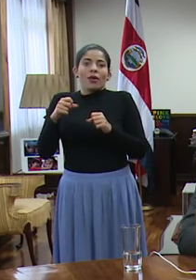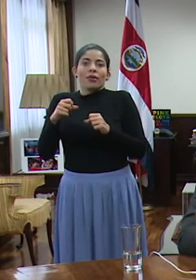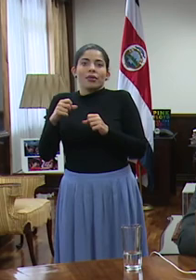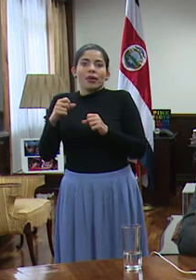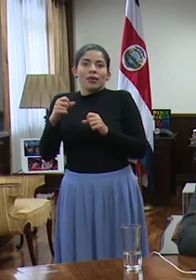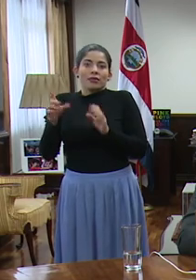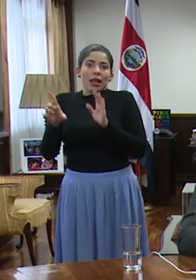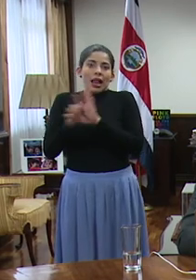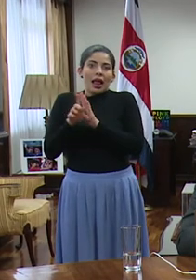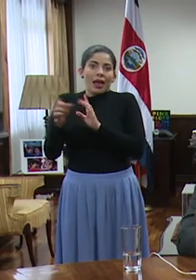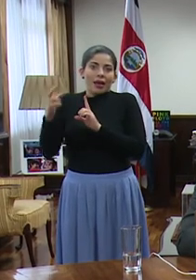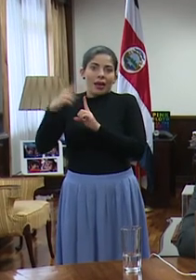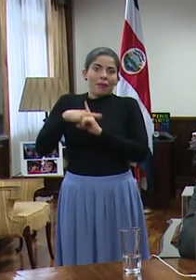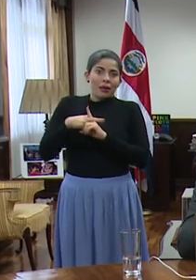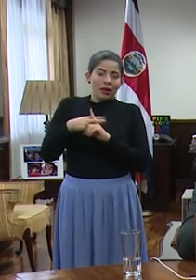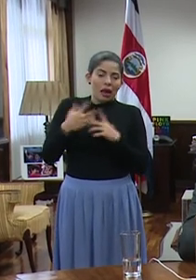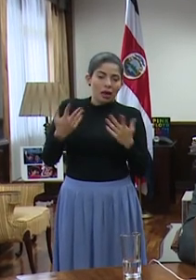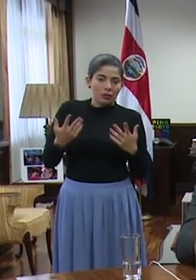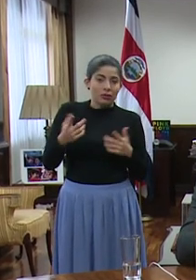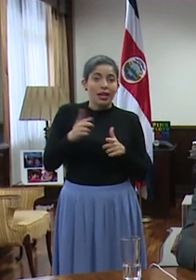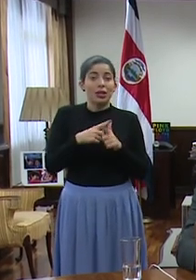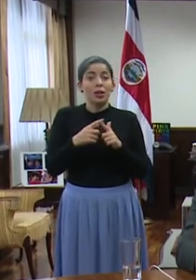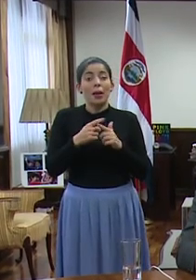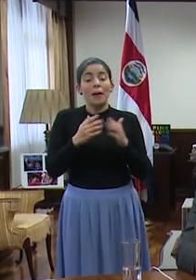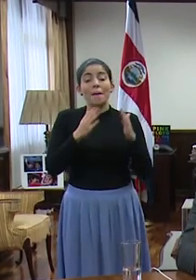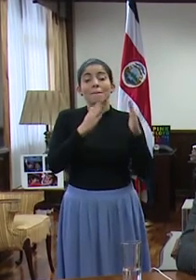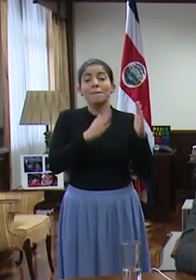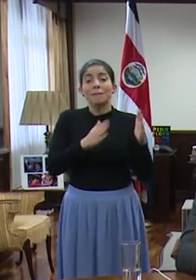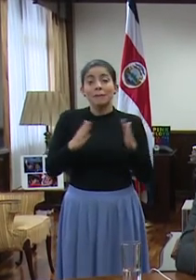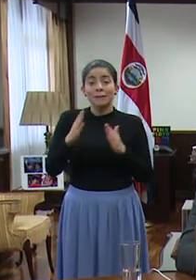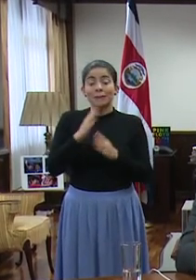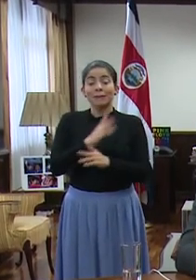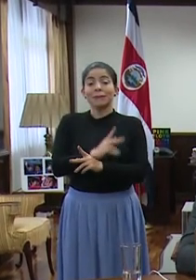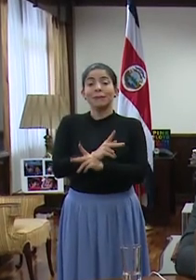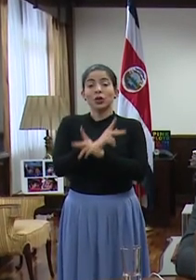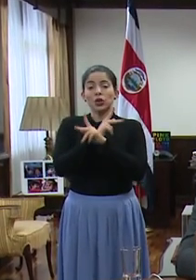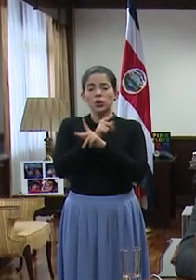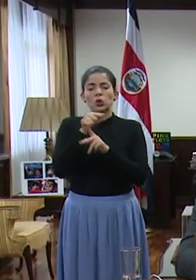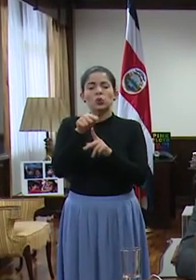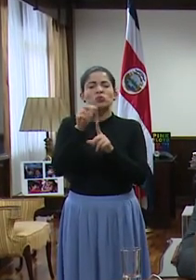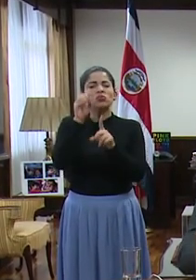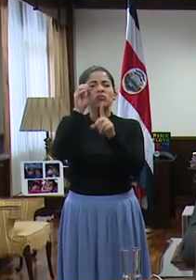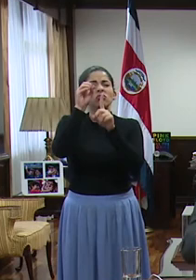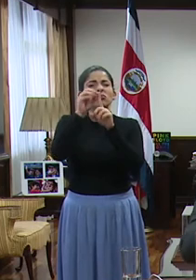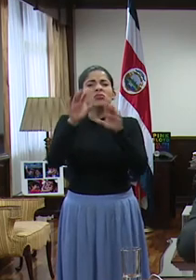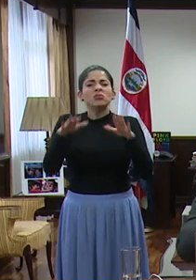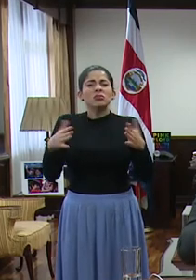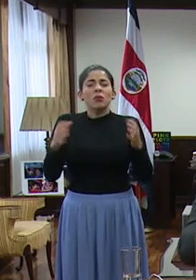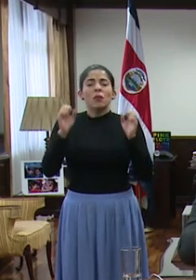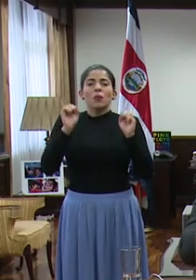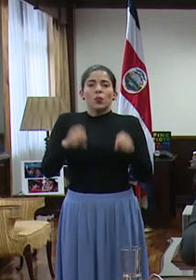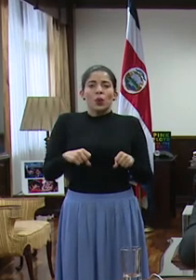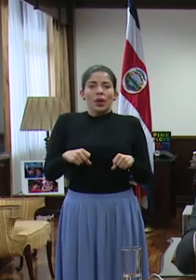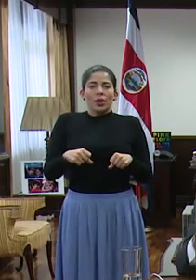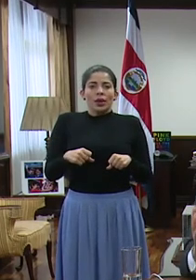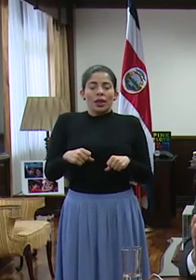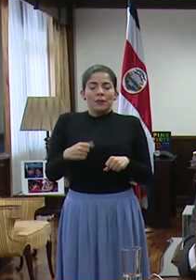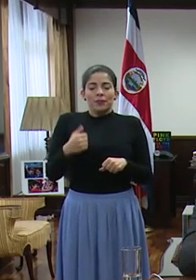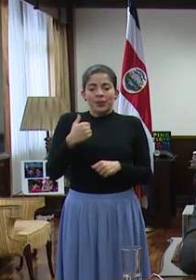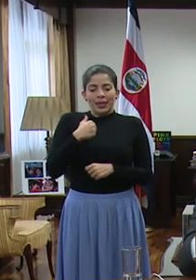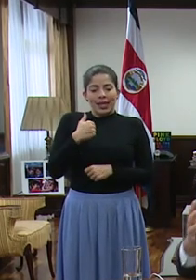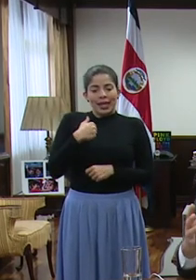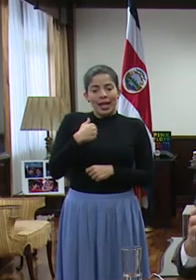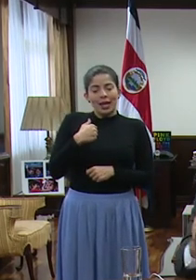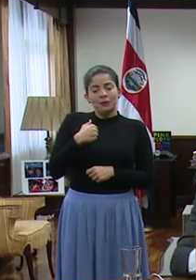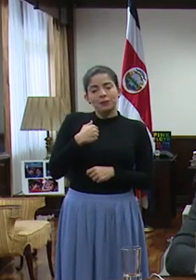corresponde según la ley. El plan proteger lo que busca es que tengamos una